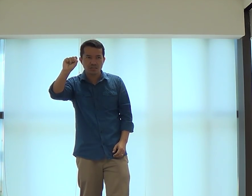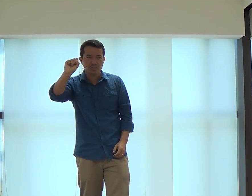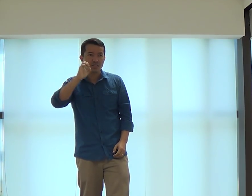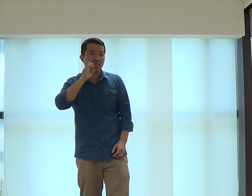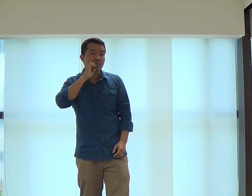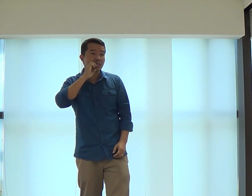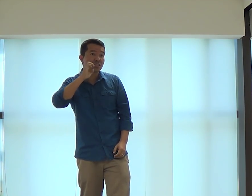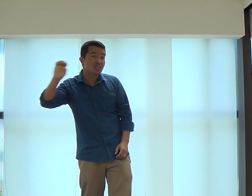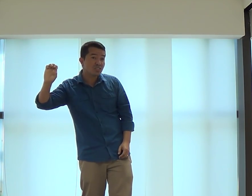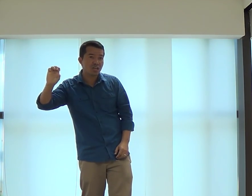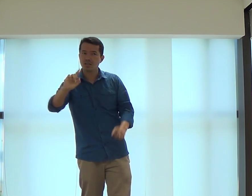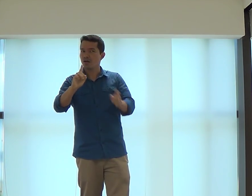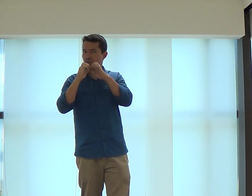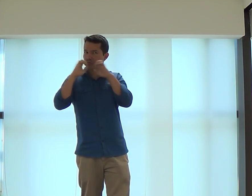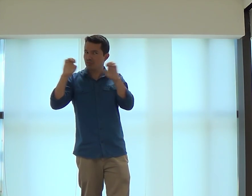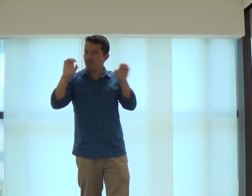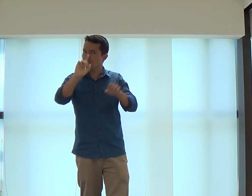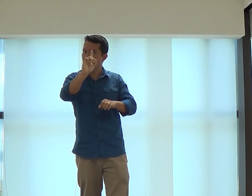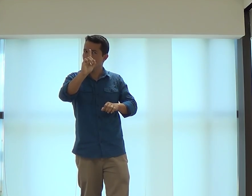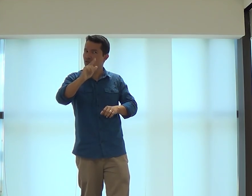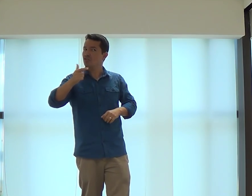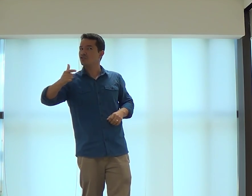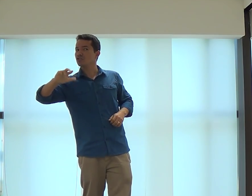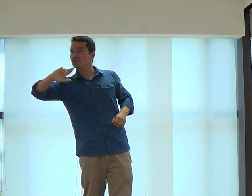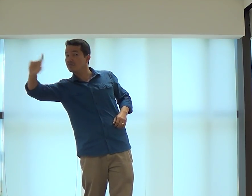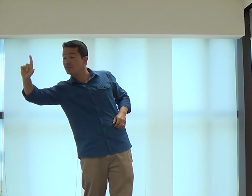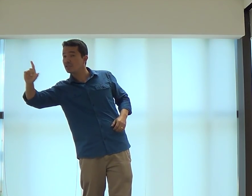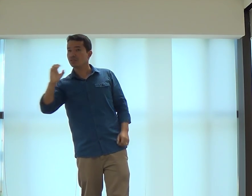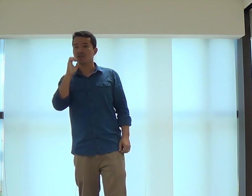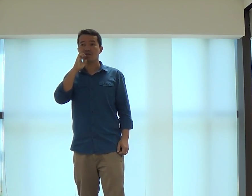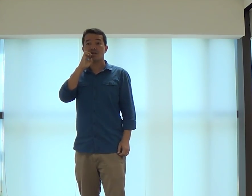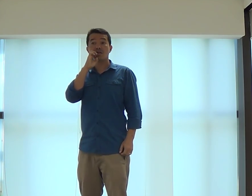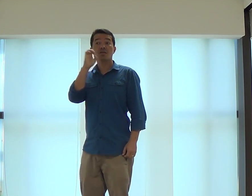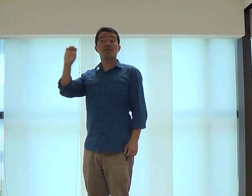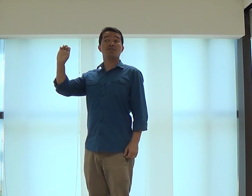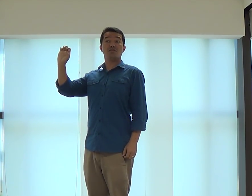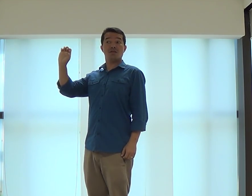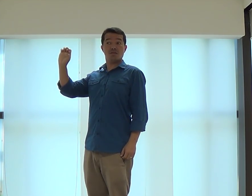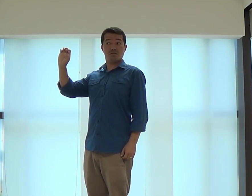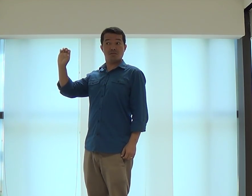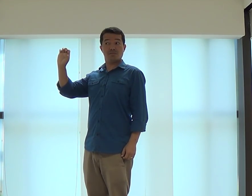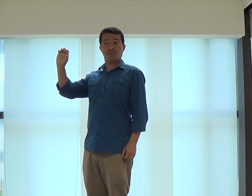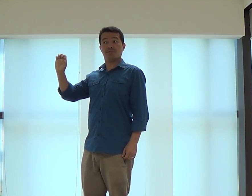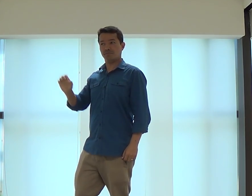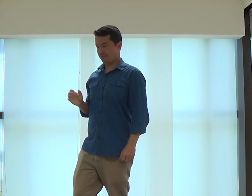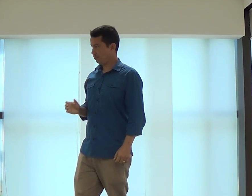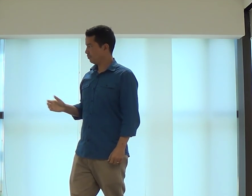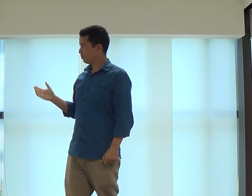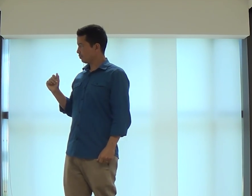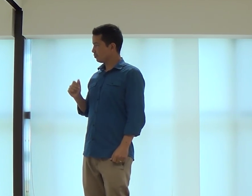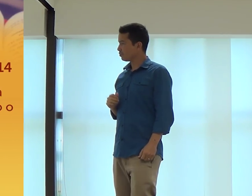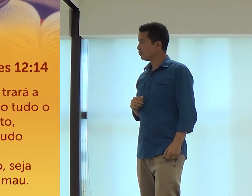Eclesiastes. Não é esse? É diferente, tá? Eclesiastes. Olha ali.